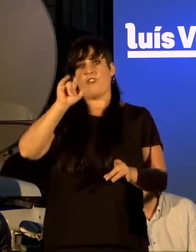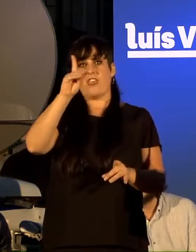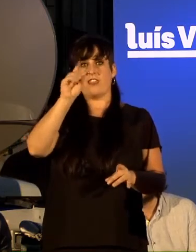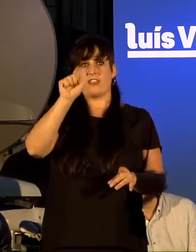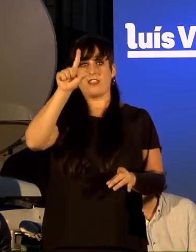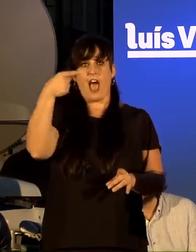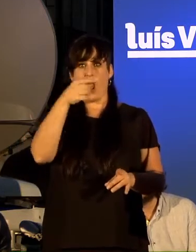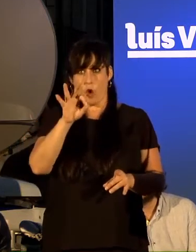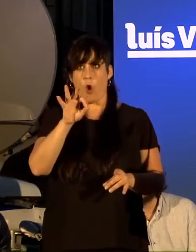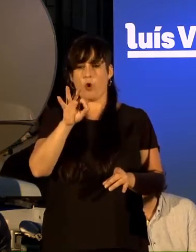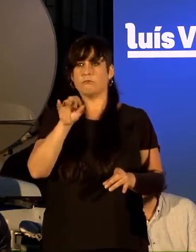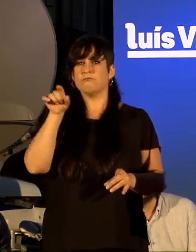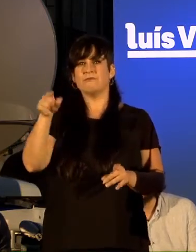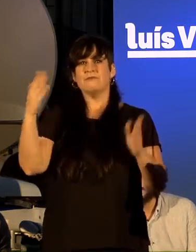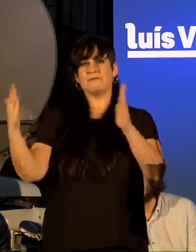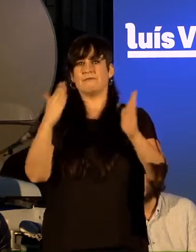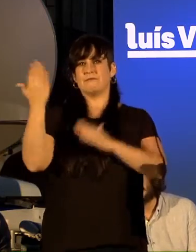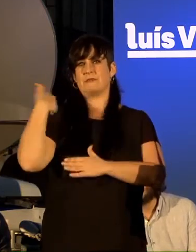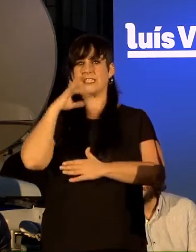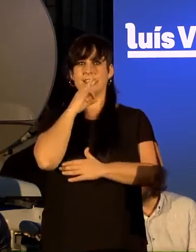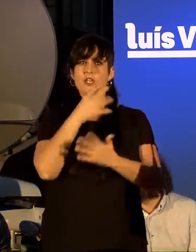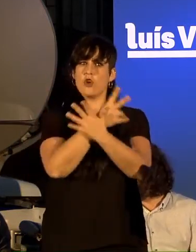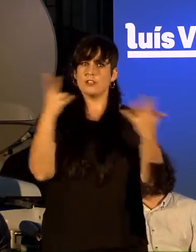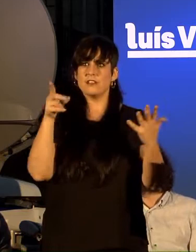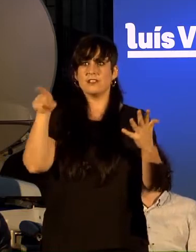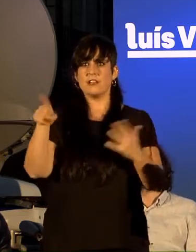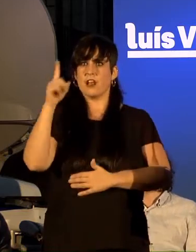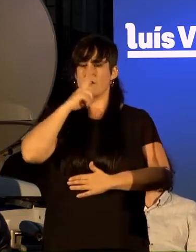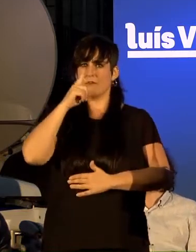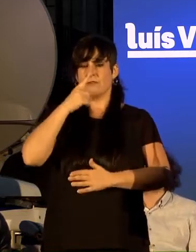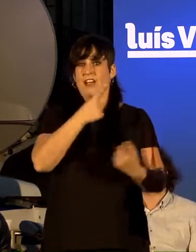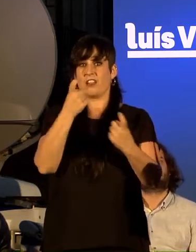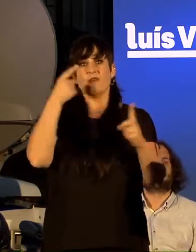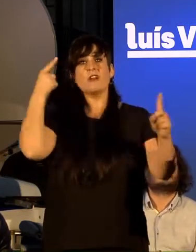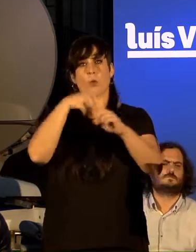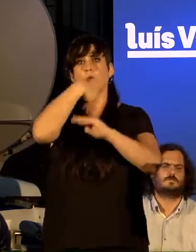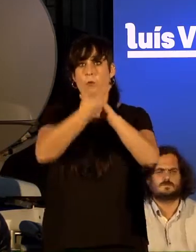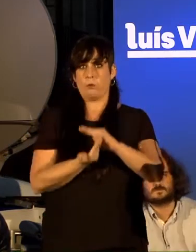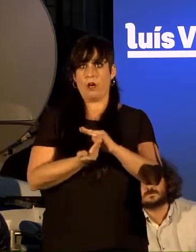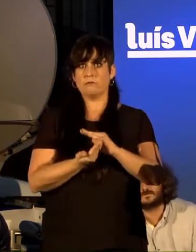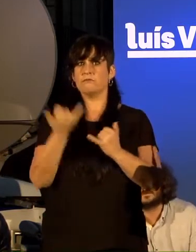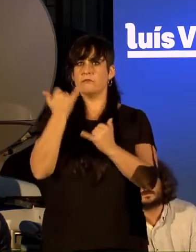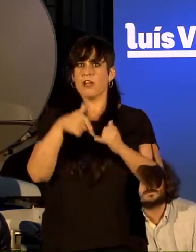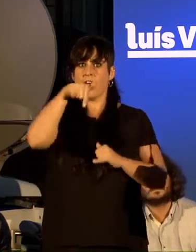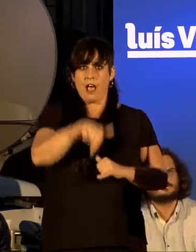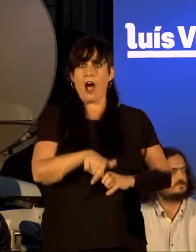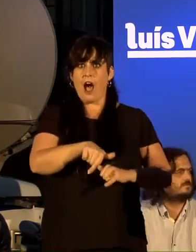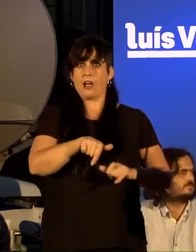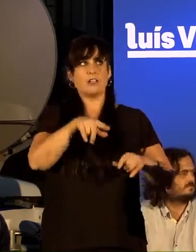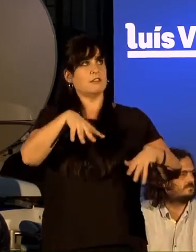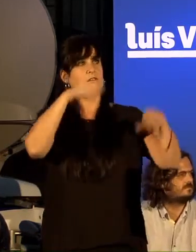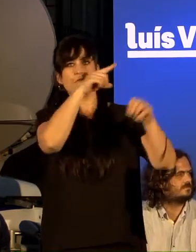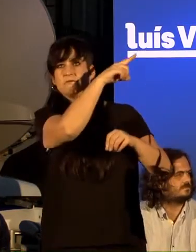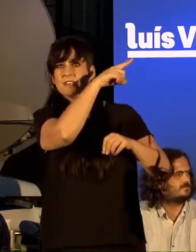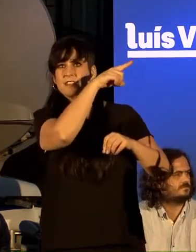vivía, malvivía como podía, e tiña que xercer a prostitución para poder vivir. Foi aquí nesta catedral, condenada por